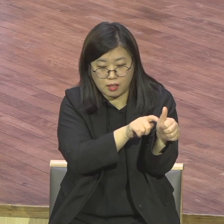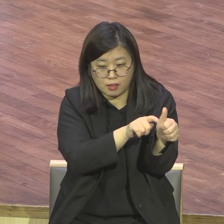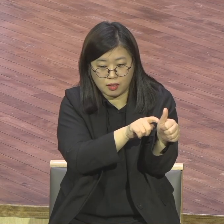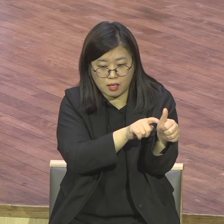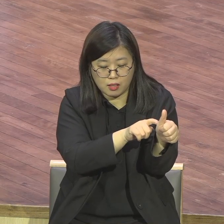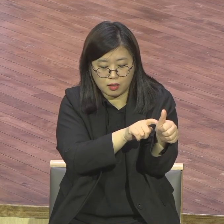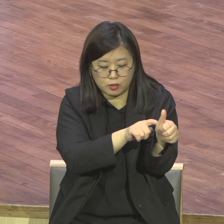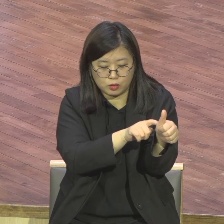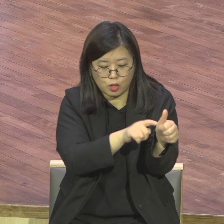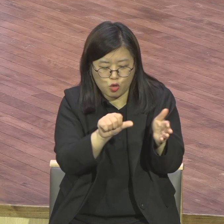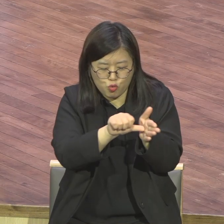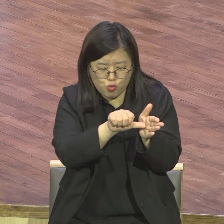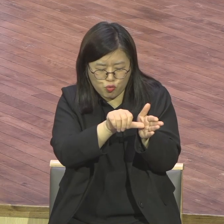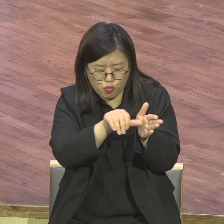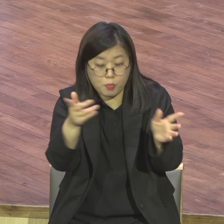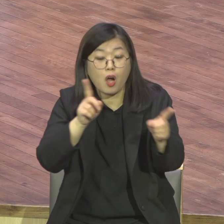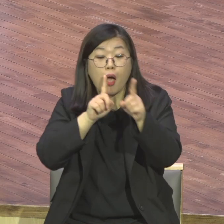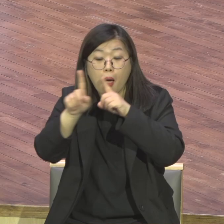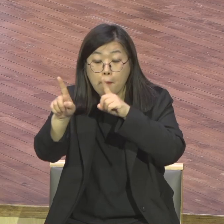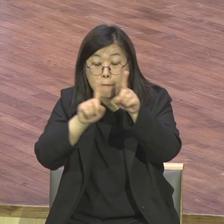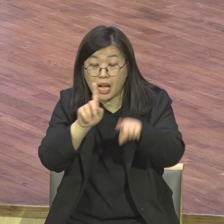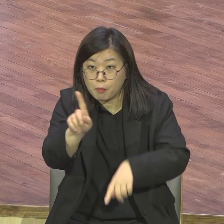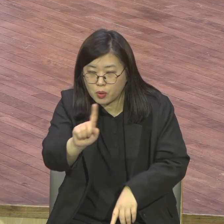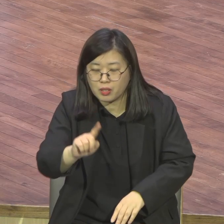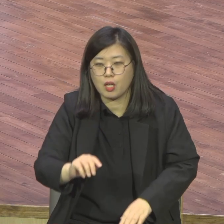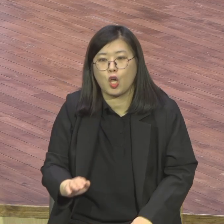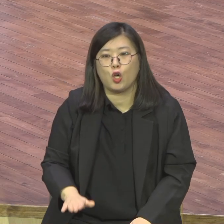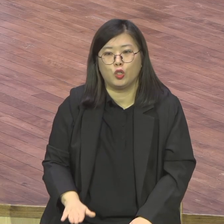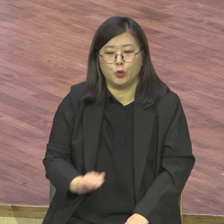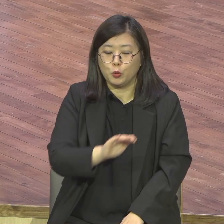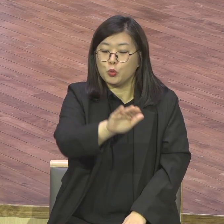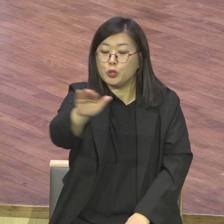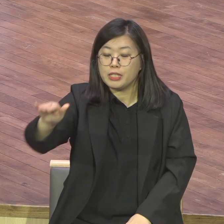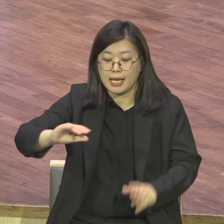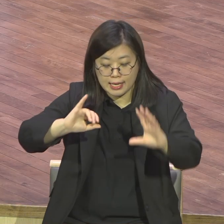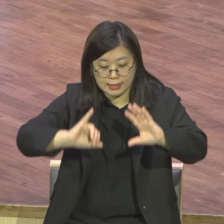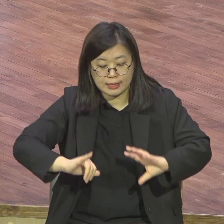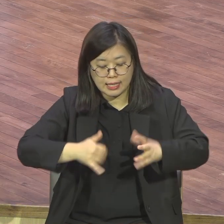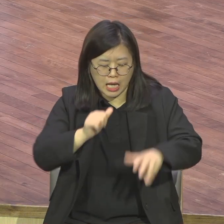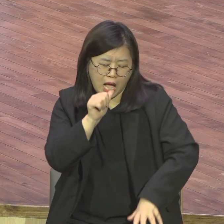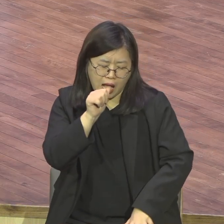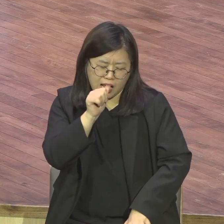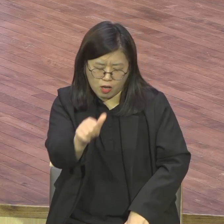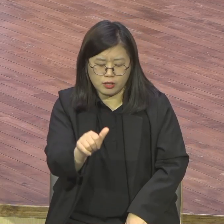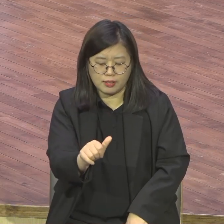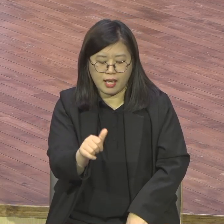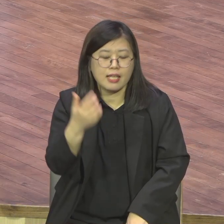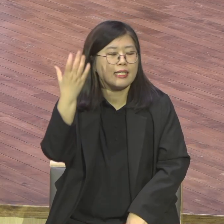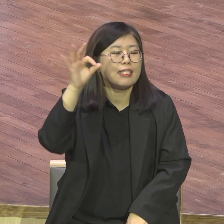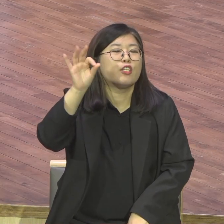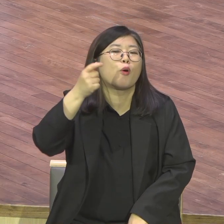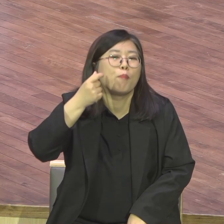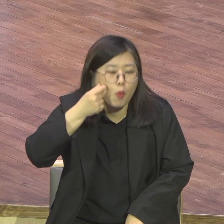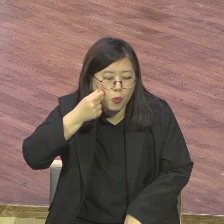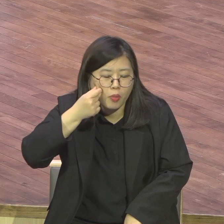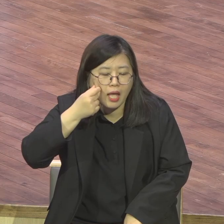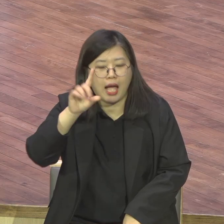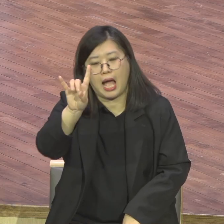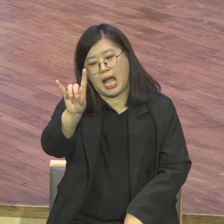용납할 수 없는 것이 하나 있다 그것은 평범이라고 했어요 용납할